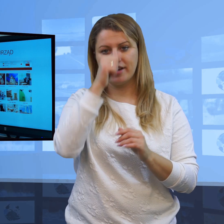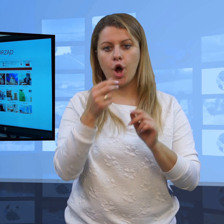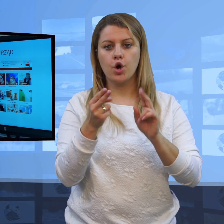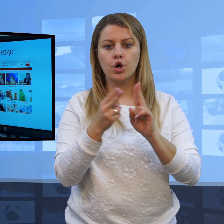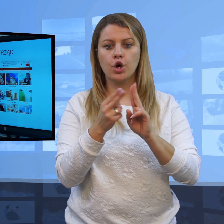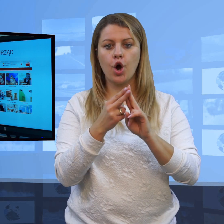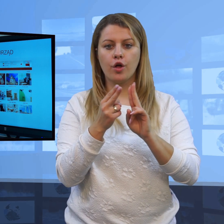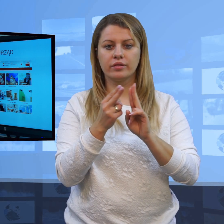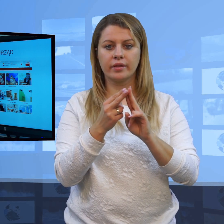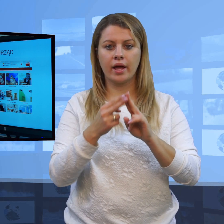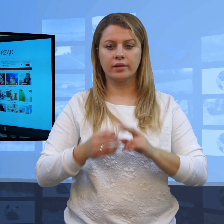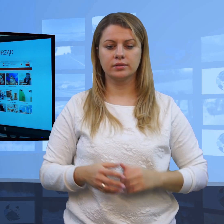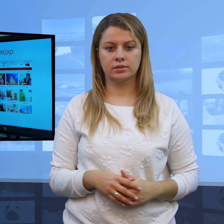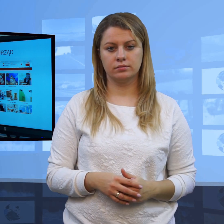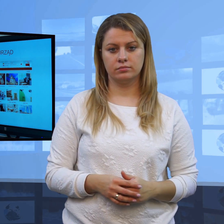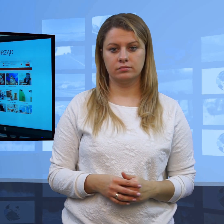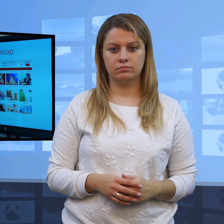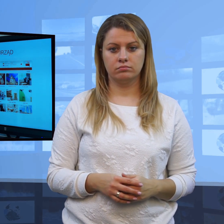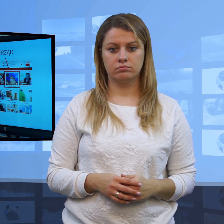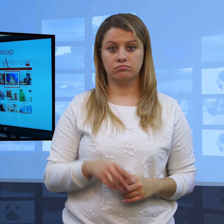taki kontakt mieć. Sprawdźmy.